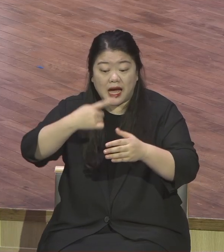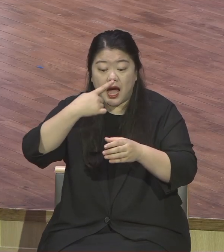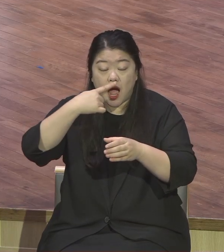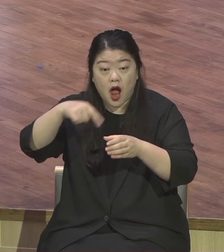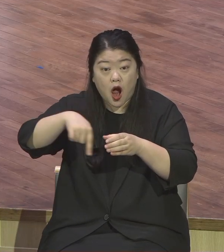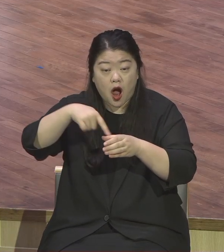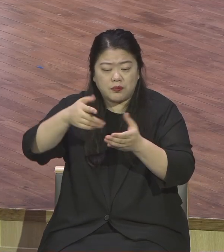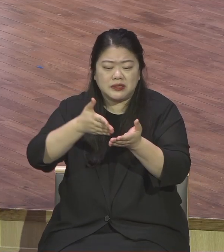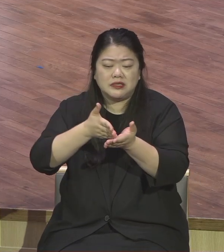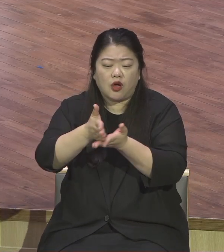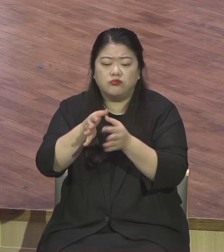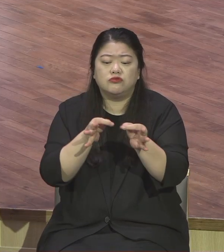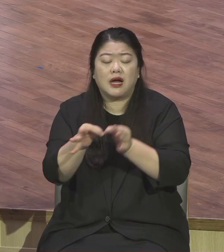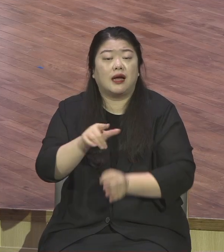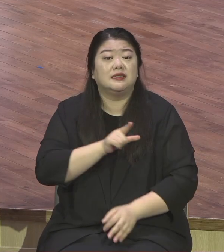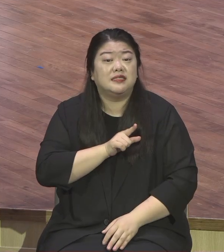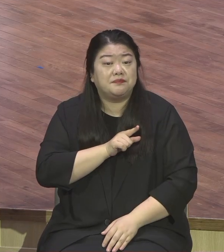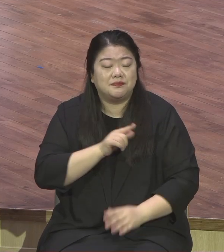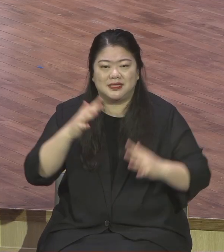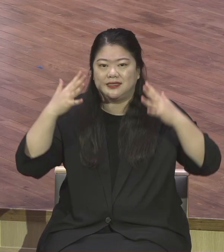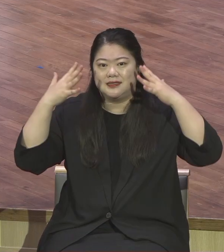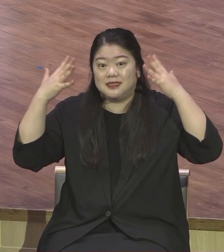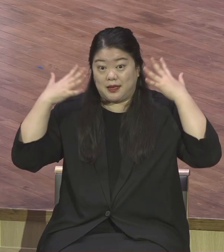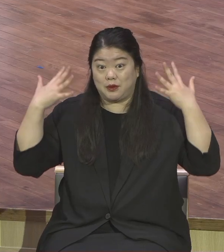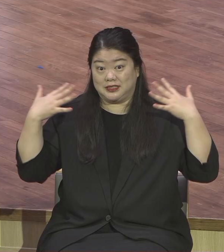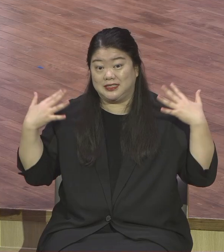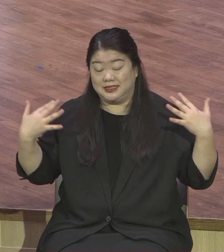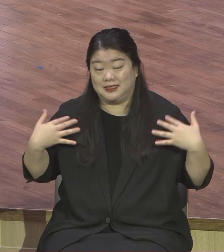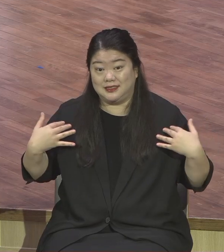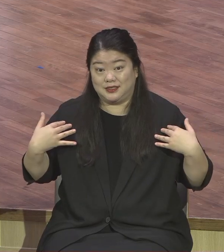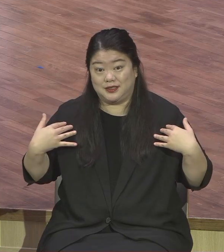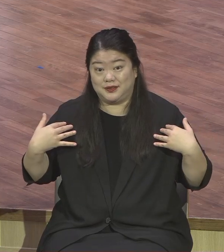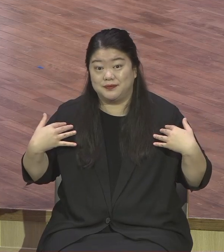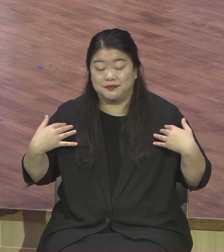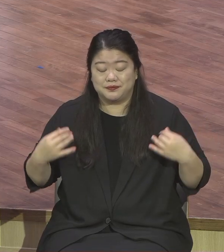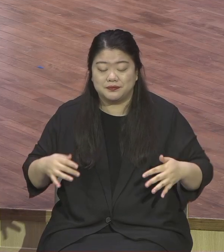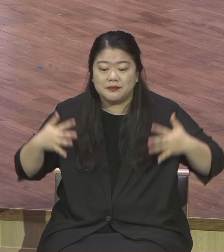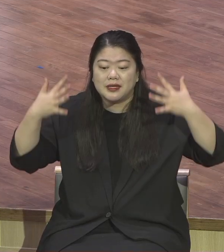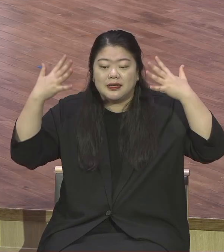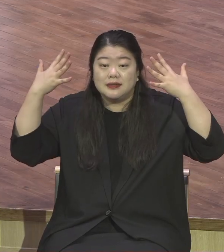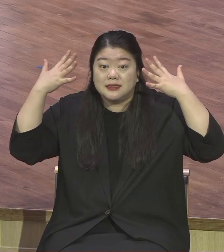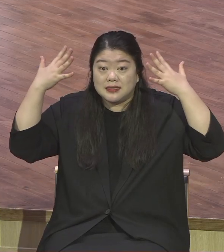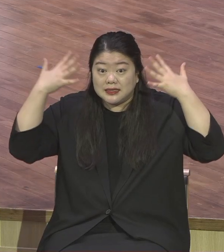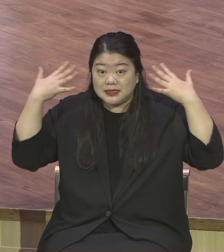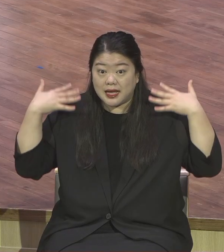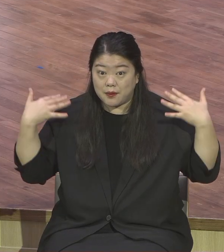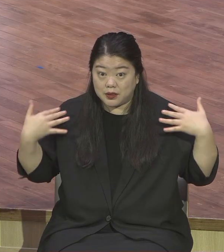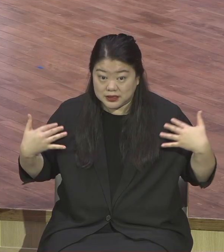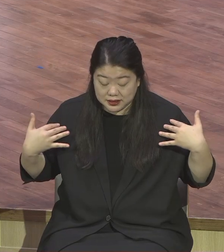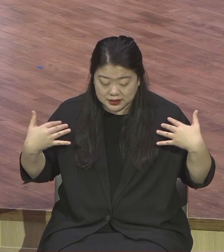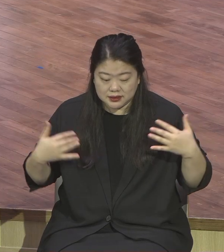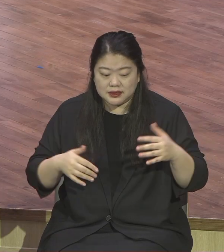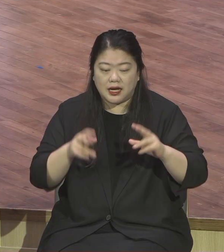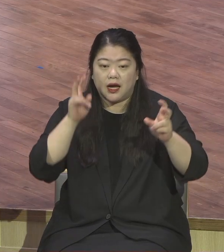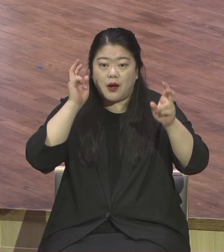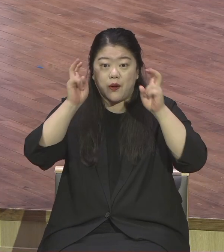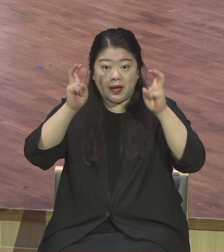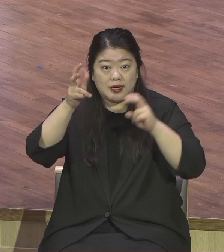스타벅스에 하면 떠오르는 인물이 뭡니까 창업자는 하워드 슬츠 이